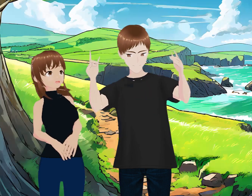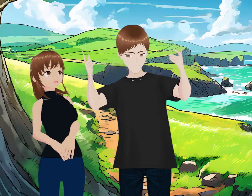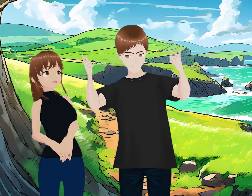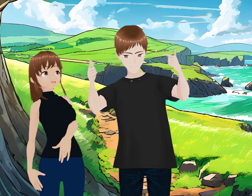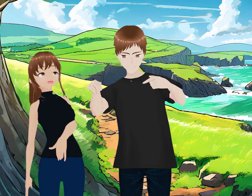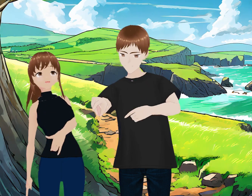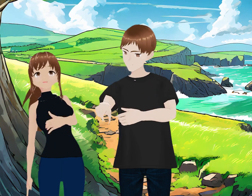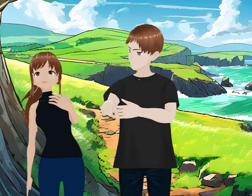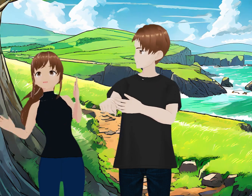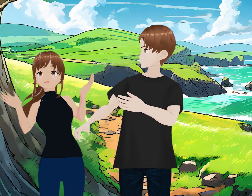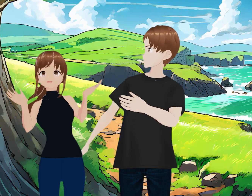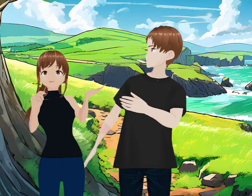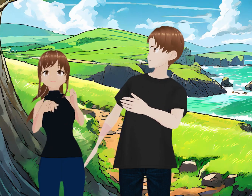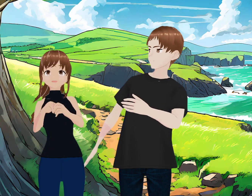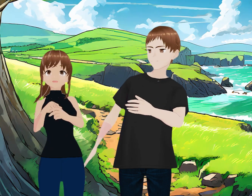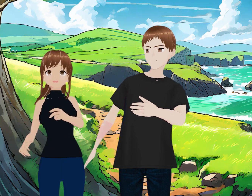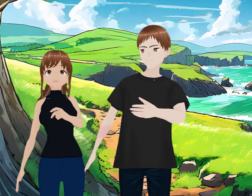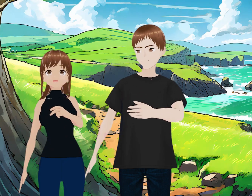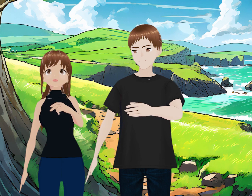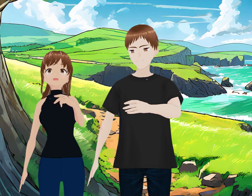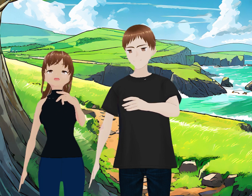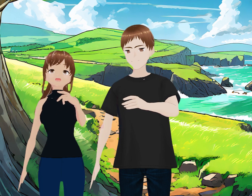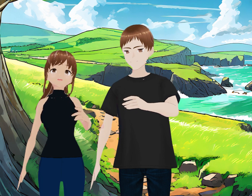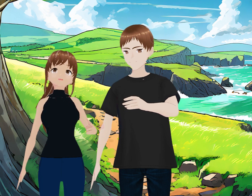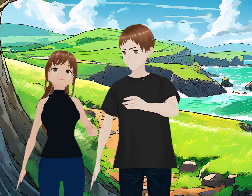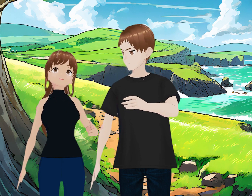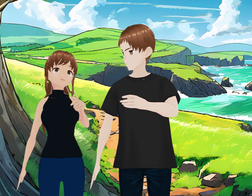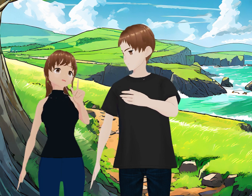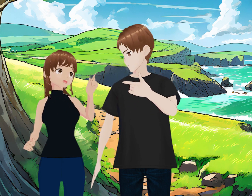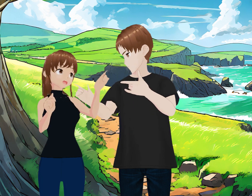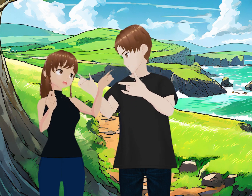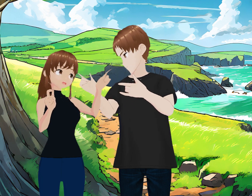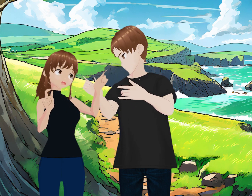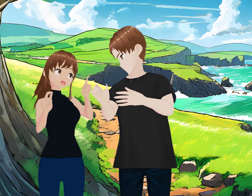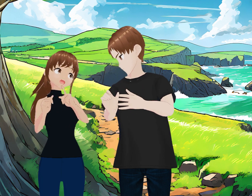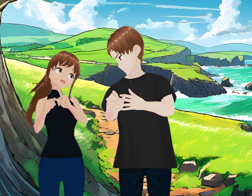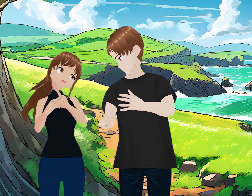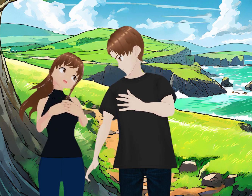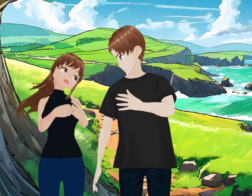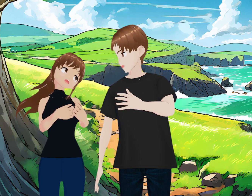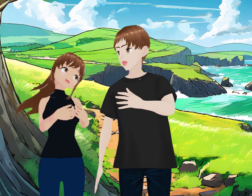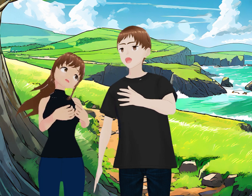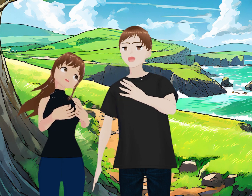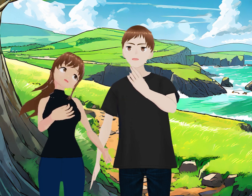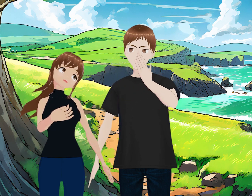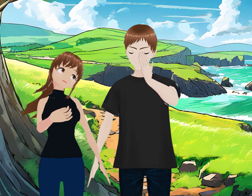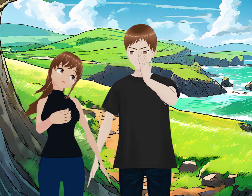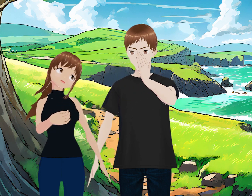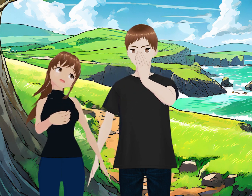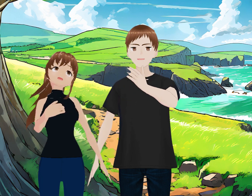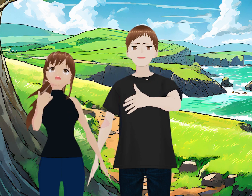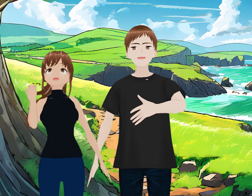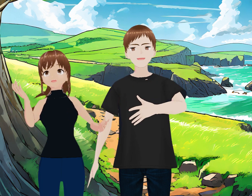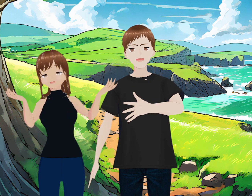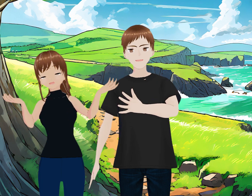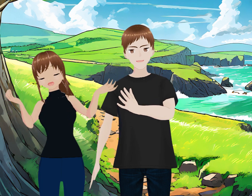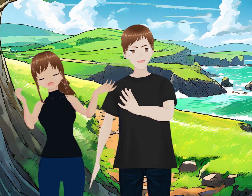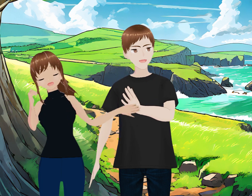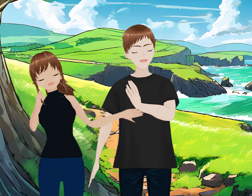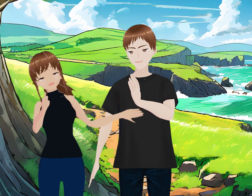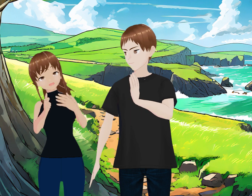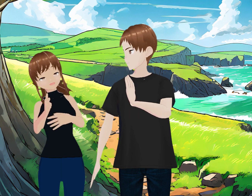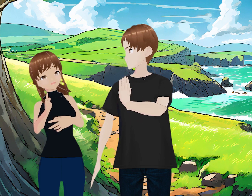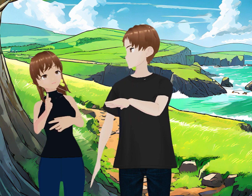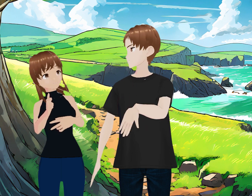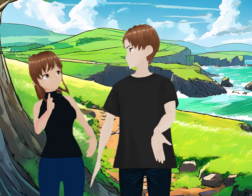interesante. Tenemos ya varias que ver, ¿no? Y, hablando de animación, hemos visto la de La Conchita, que recomendaste también. Marcel de Shell